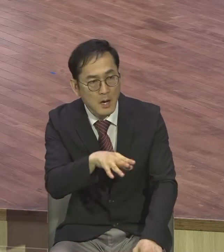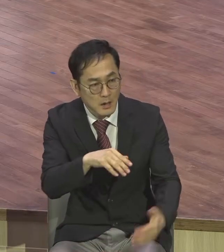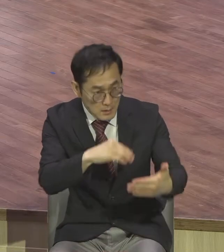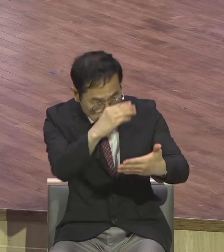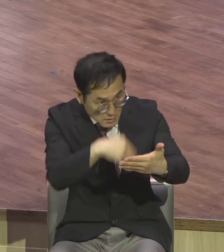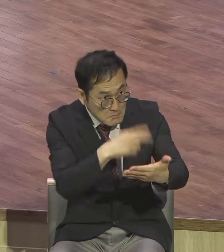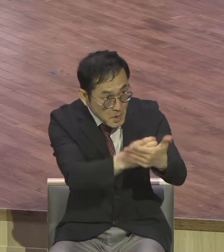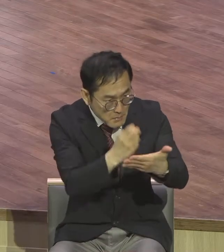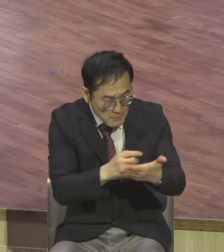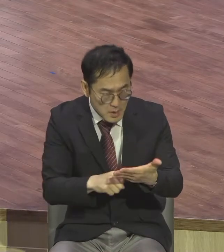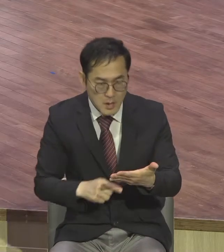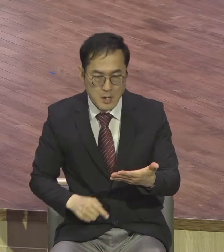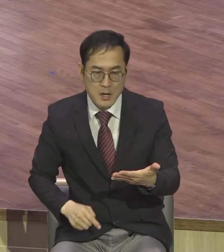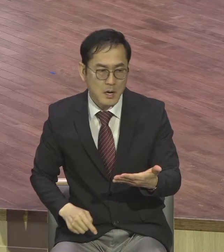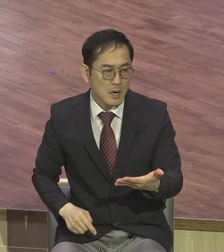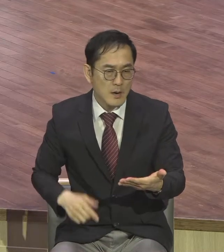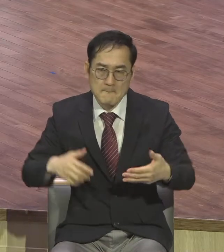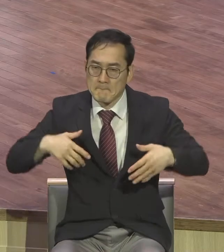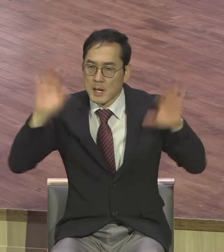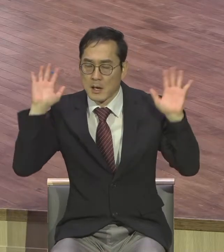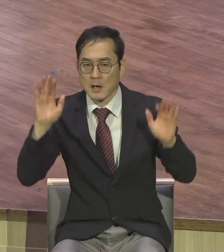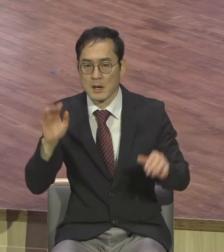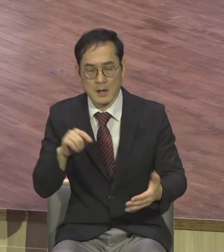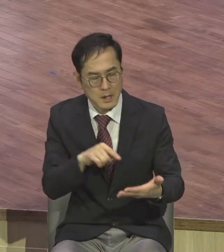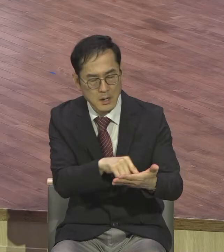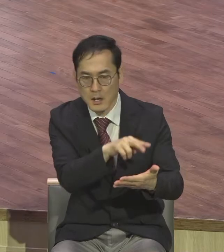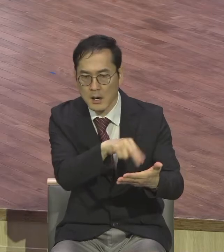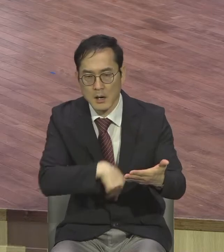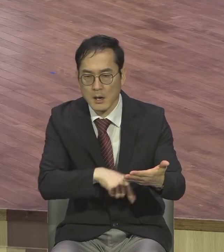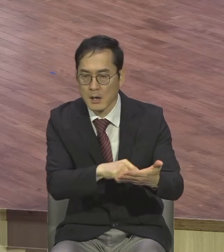꼼짝 못하게 만드는 이걸 다 씌워놨어요.